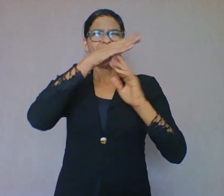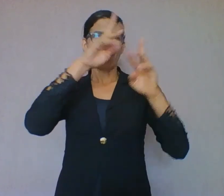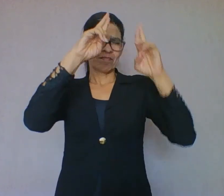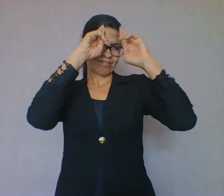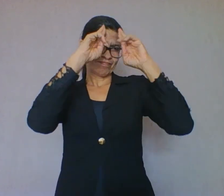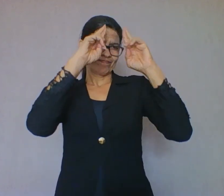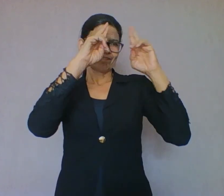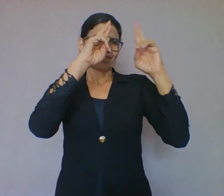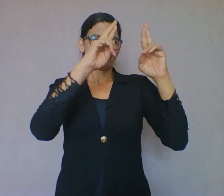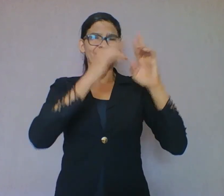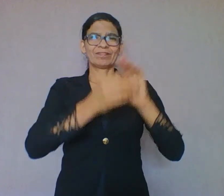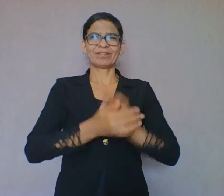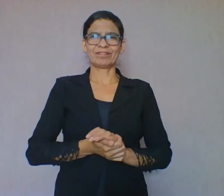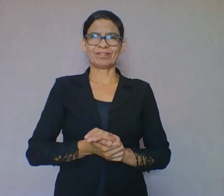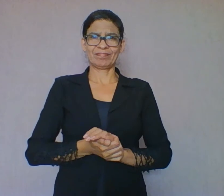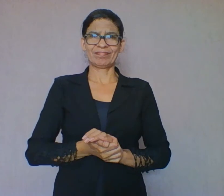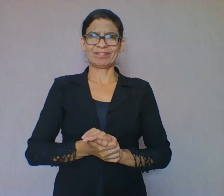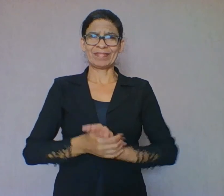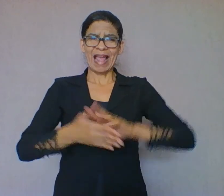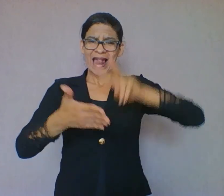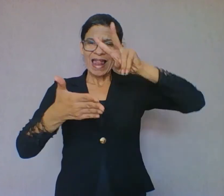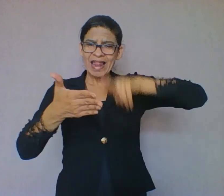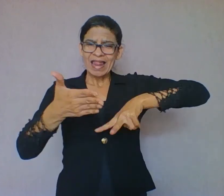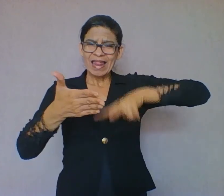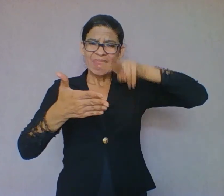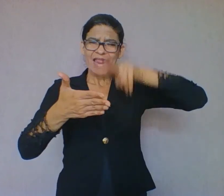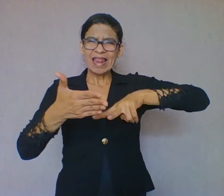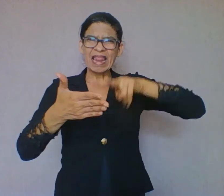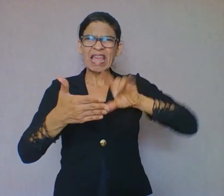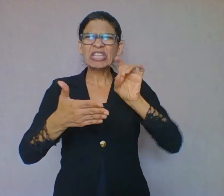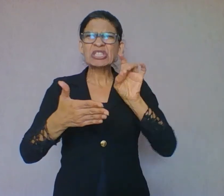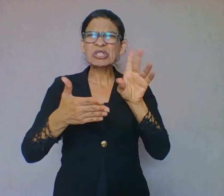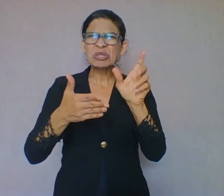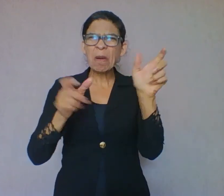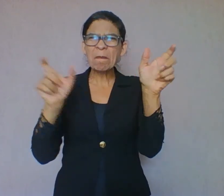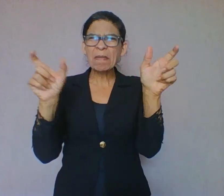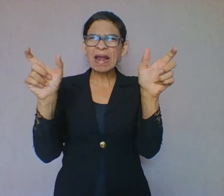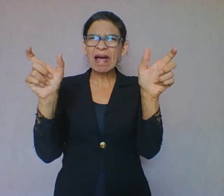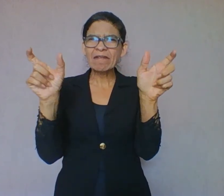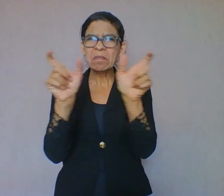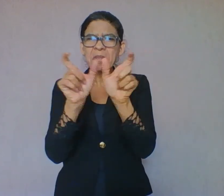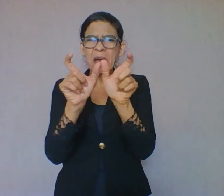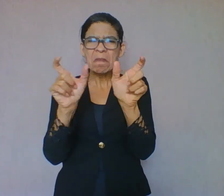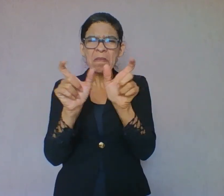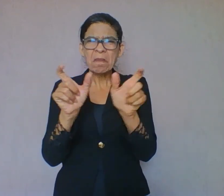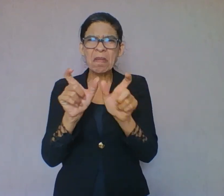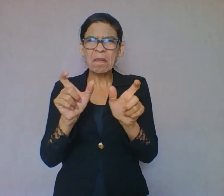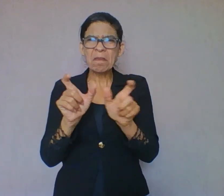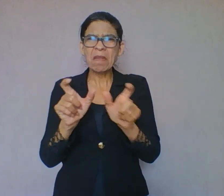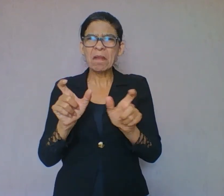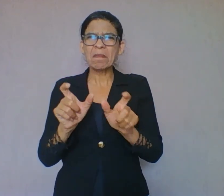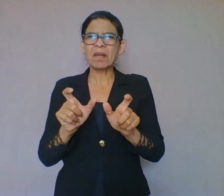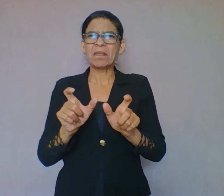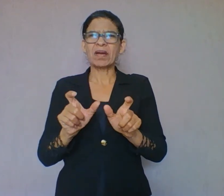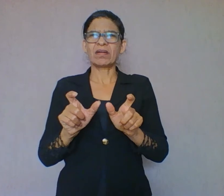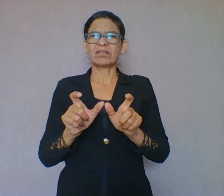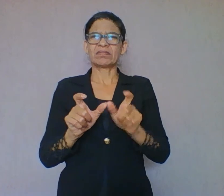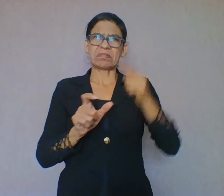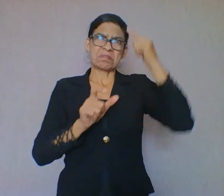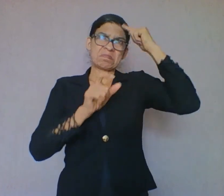ler não pode ser entendido com a ação de juntar palavras, como um processo mecânico de decodificação. A prática